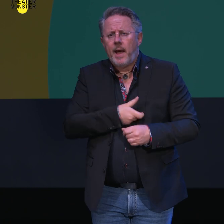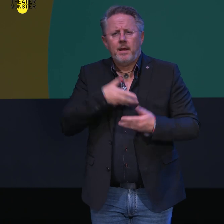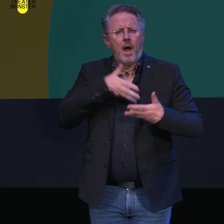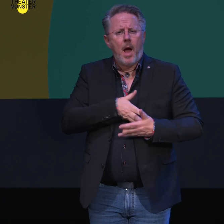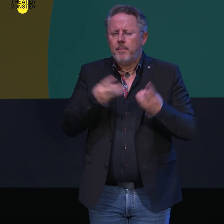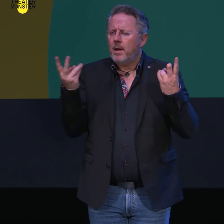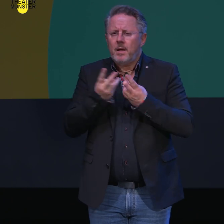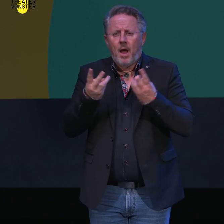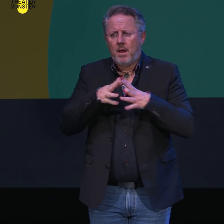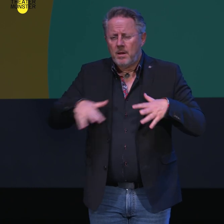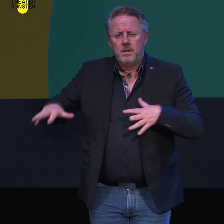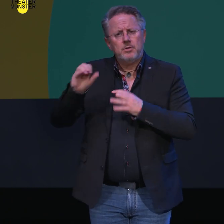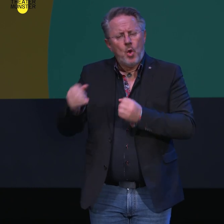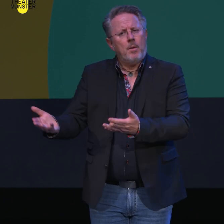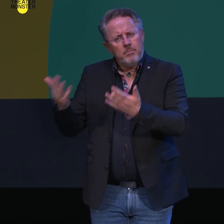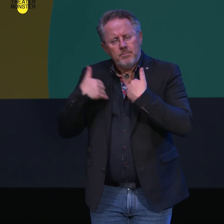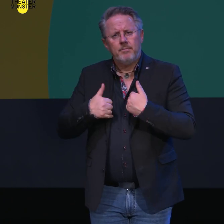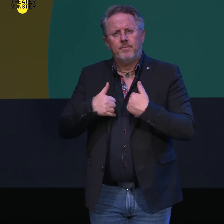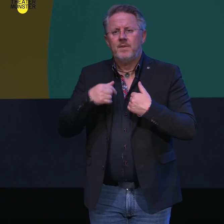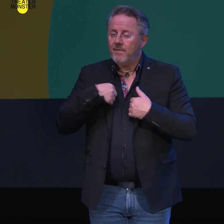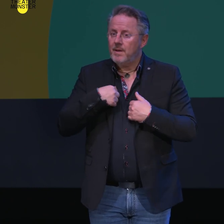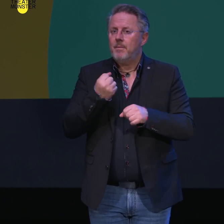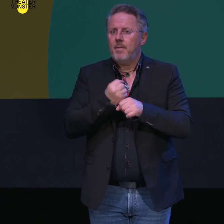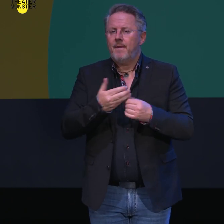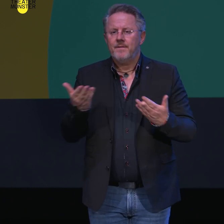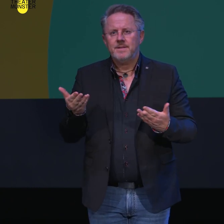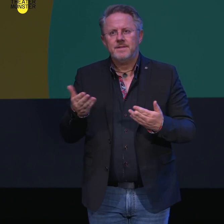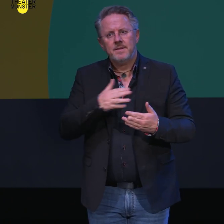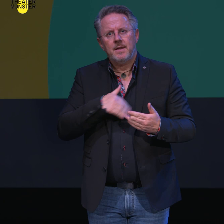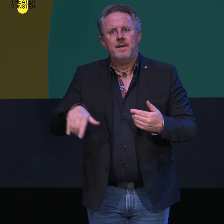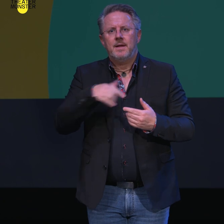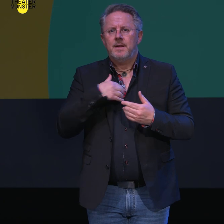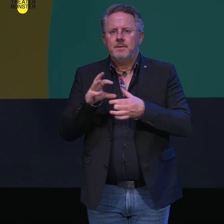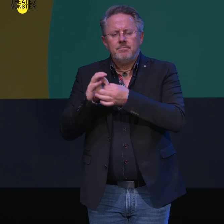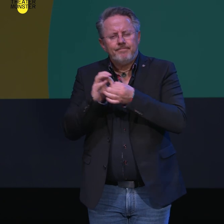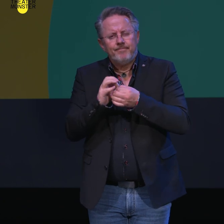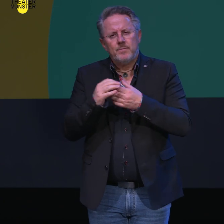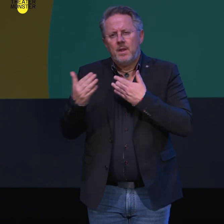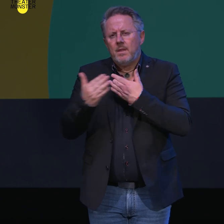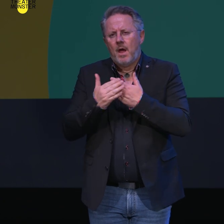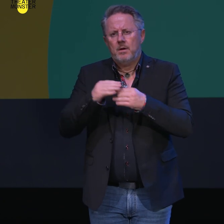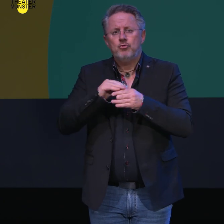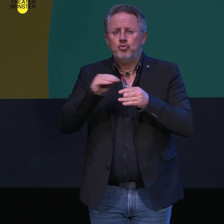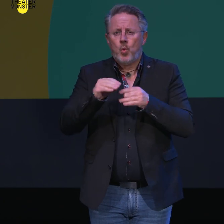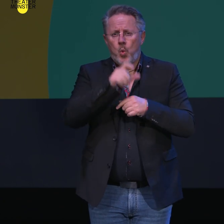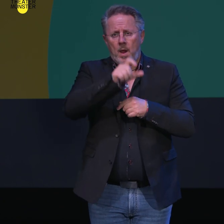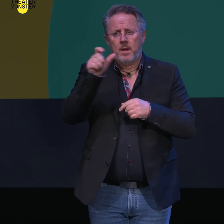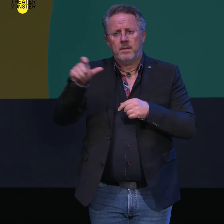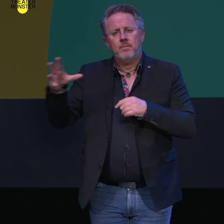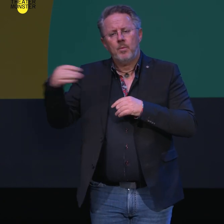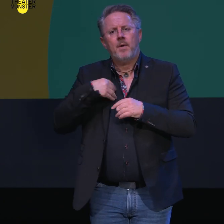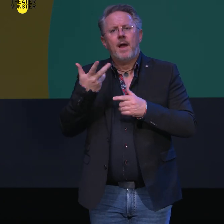ermöglichen. Dafür werden wir unter anderem in sehr enger Zusammenarbeit mit Schulen über unser